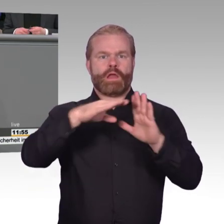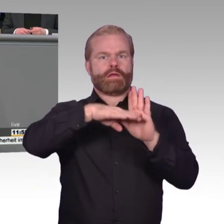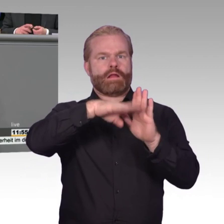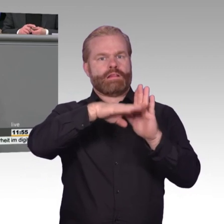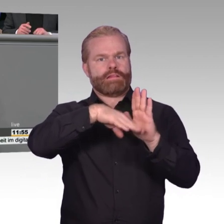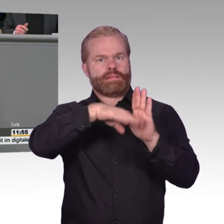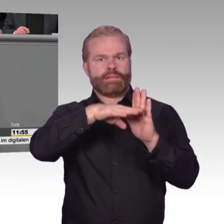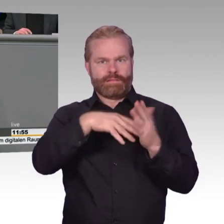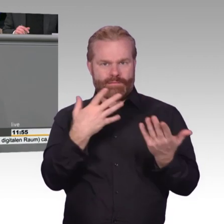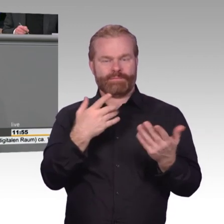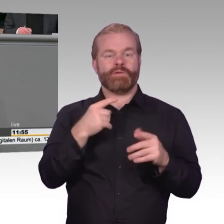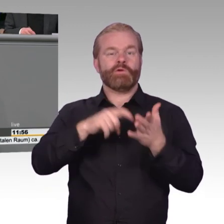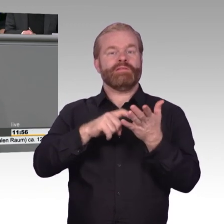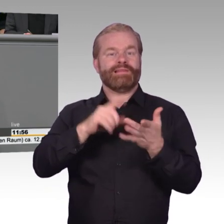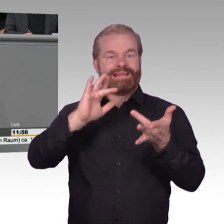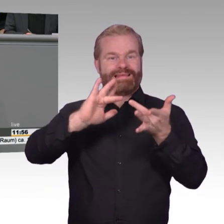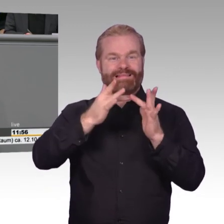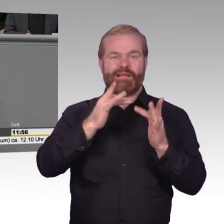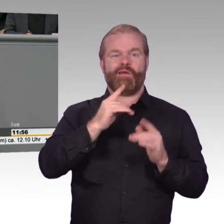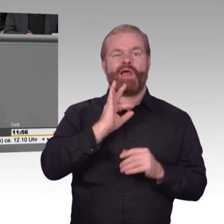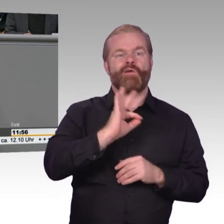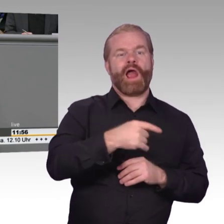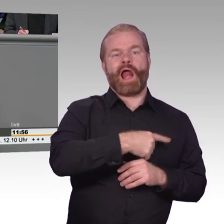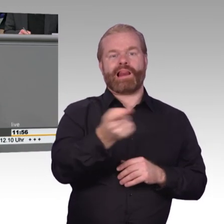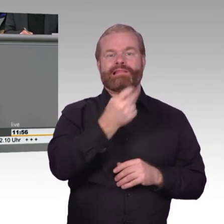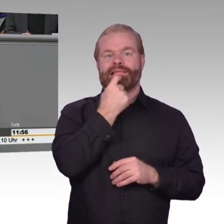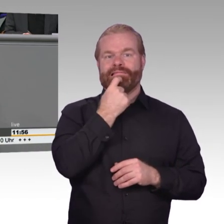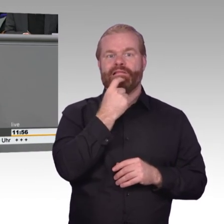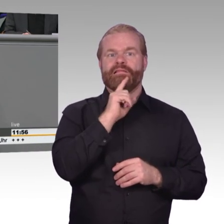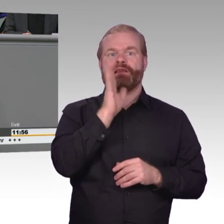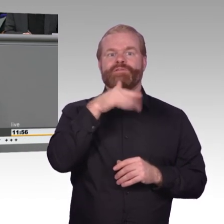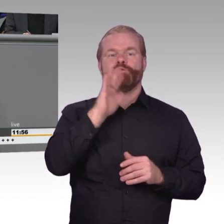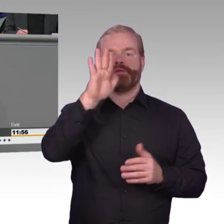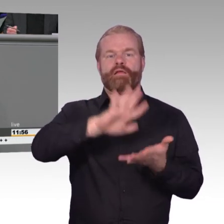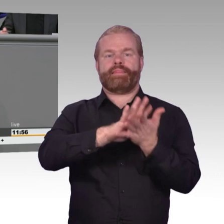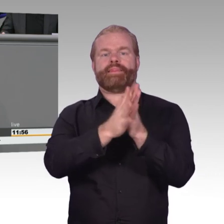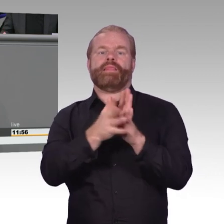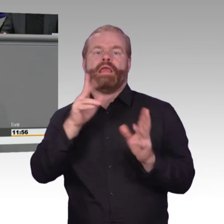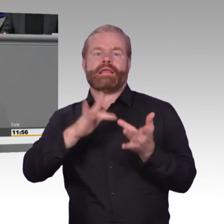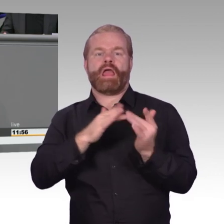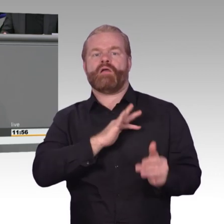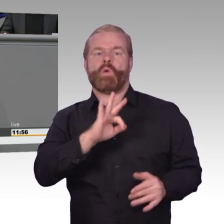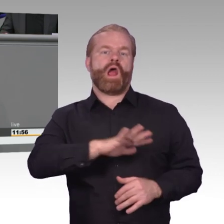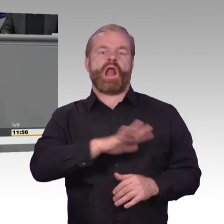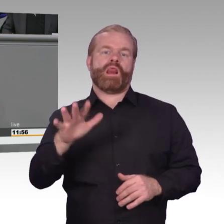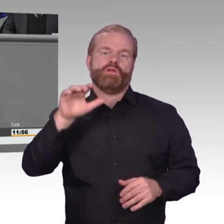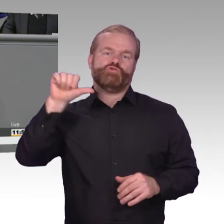Jetzt braucht es ein Schwachstellenmanagement. Aber eines, dass der staatlichen Verantwortung für die IT-Sicherheit auch wirklich gerecht wird. Und dafür sorgt, dass die Lücken